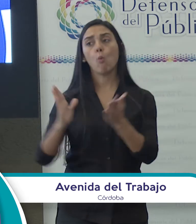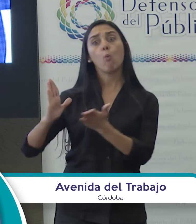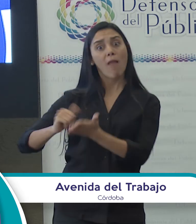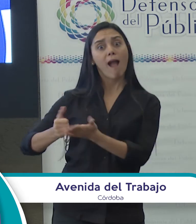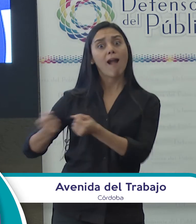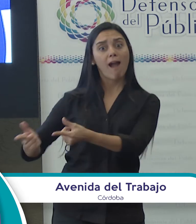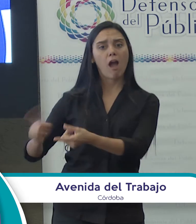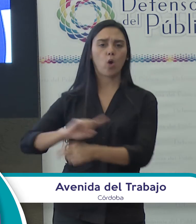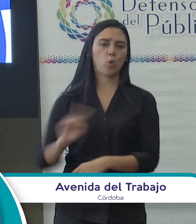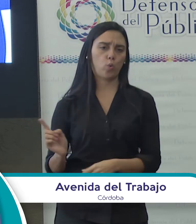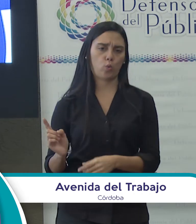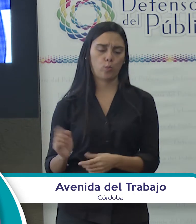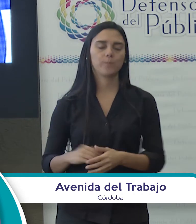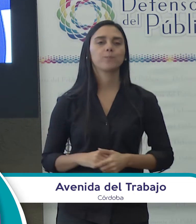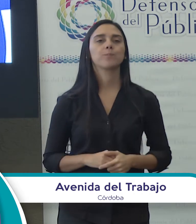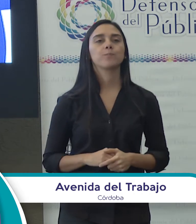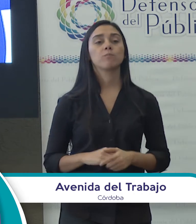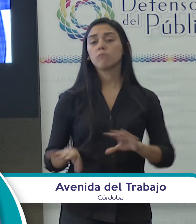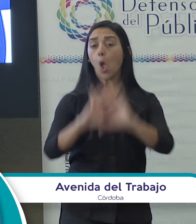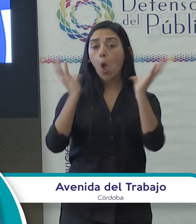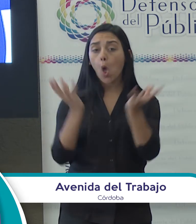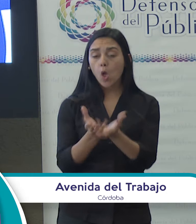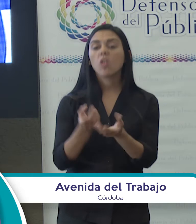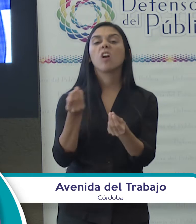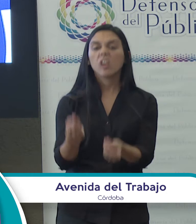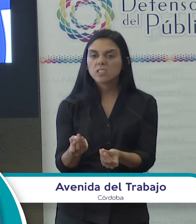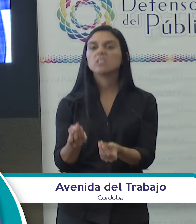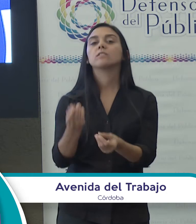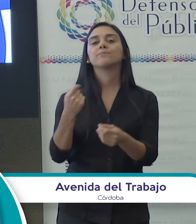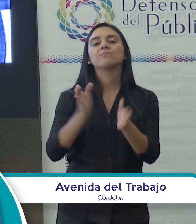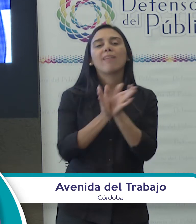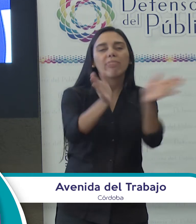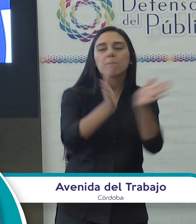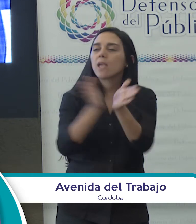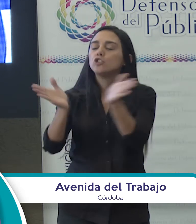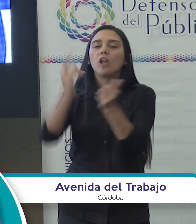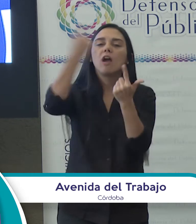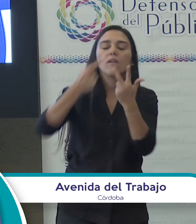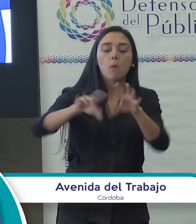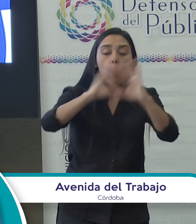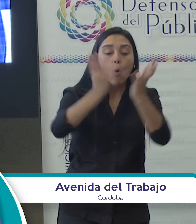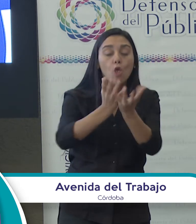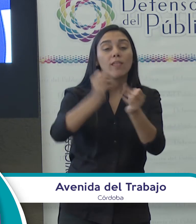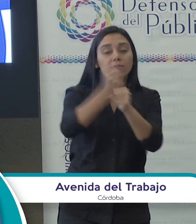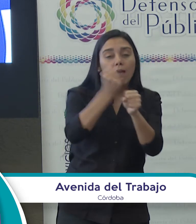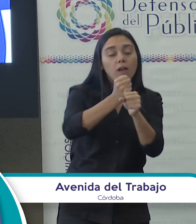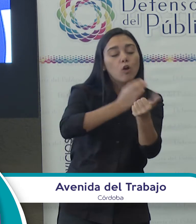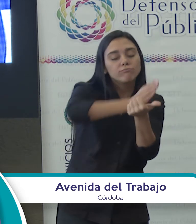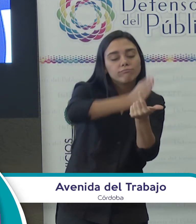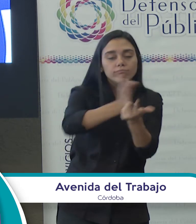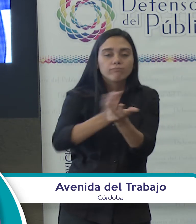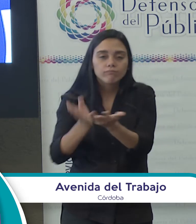Cada proyecto que realizamos pretende mostrar la inmensa cantidad de dimensiones que tiene el mundo del trabajo y, consecuentemente, los